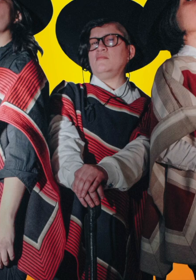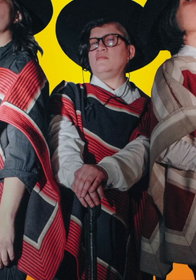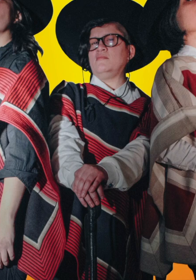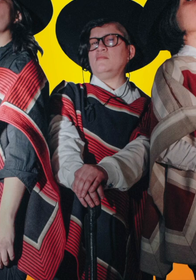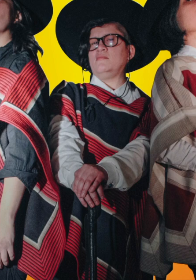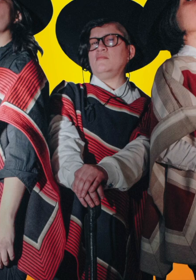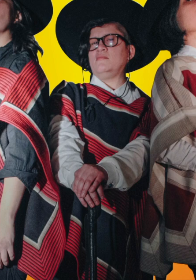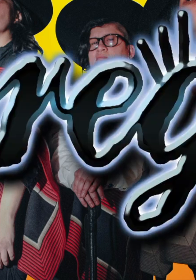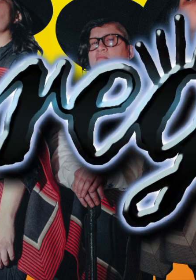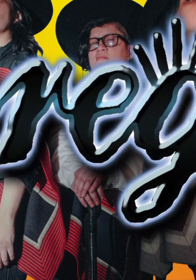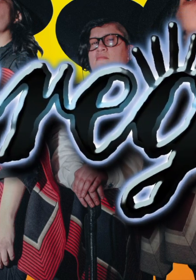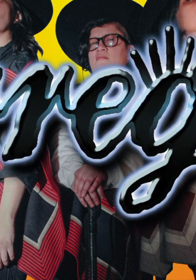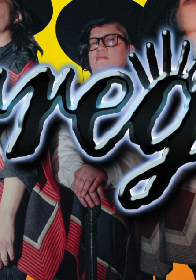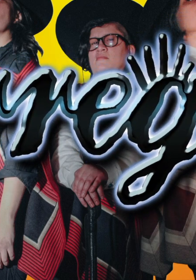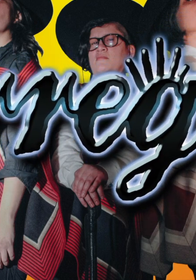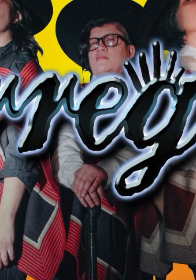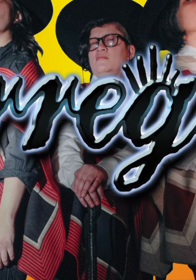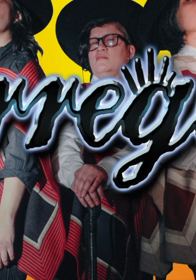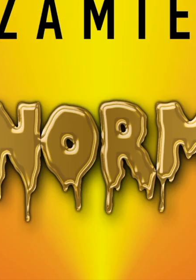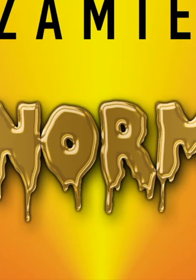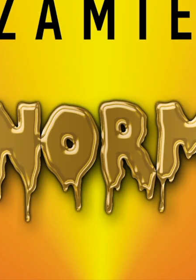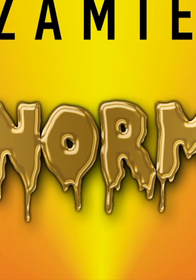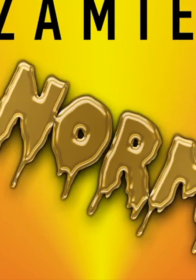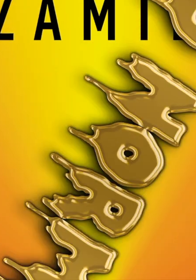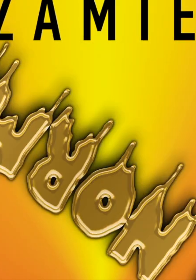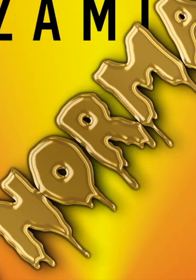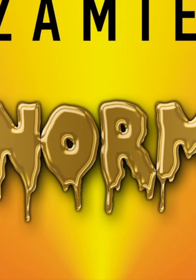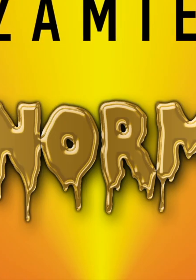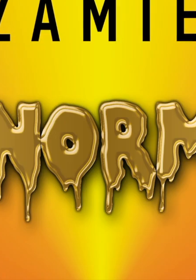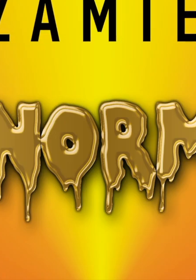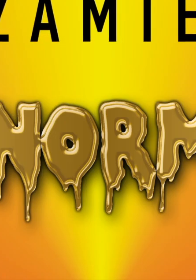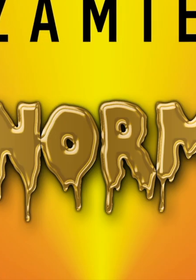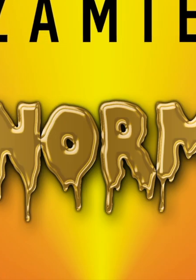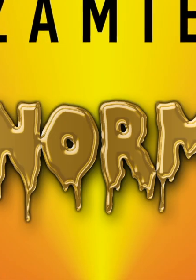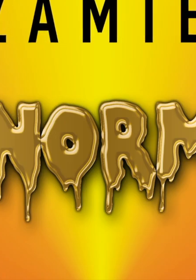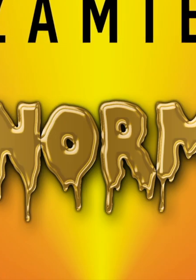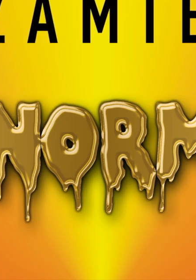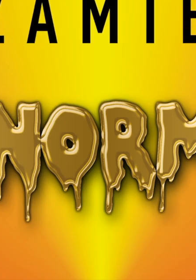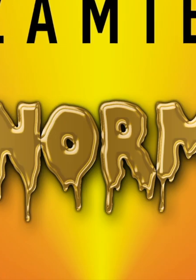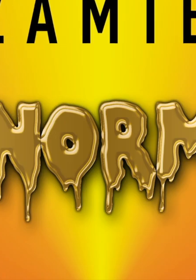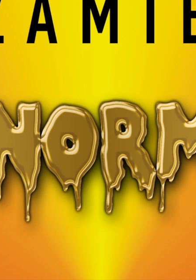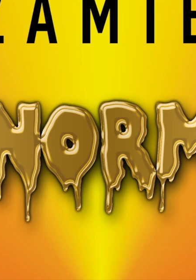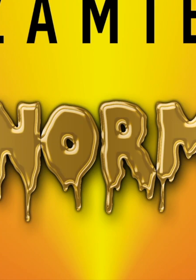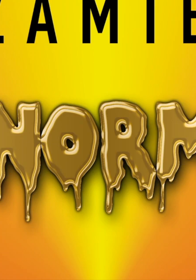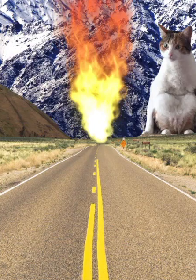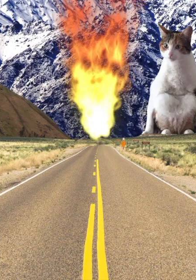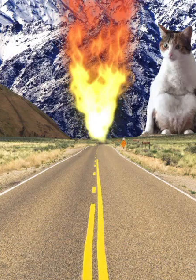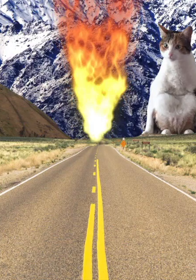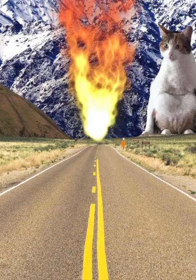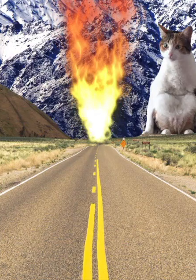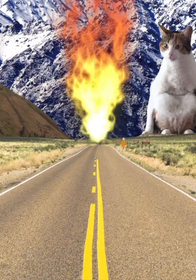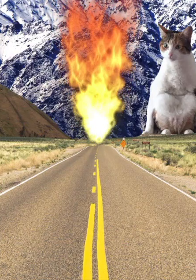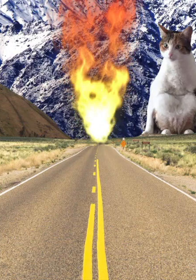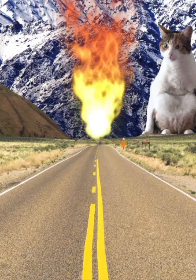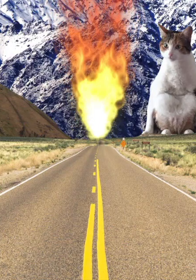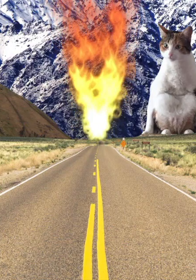En el video se ve a Doris Dara, intérprete de la banda Orreggias, caminando por la Plaza de la Constitución y haciendo una